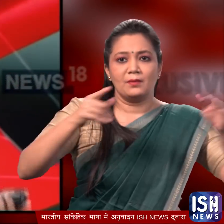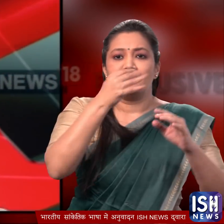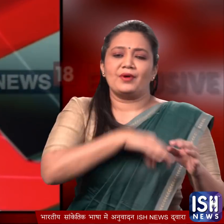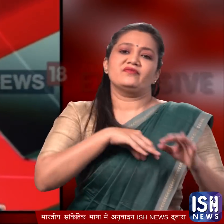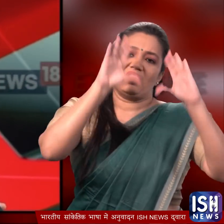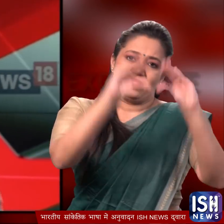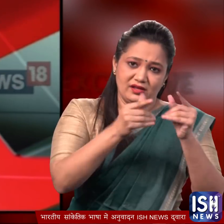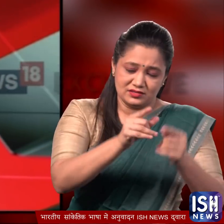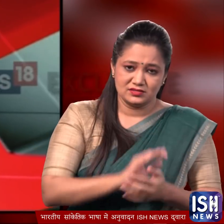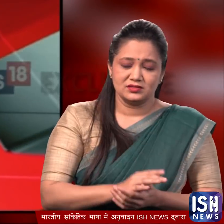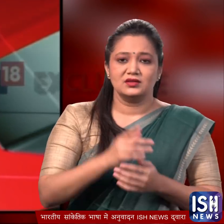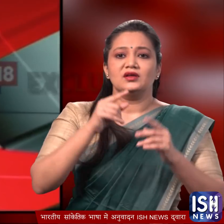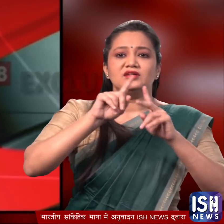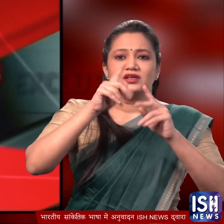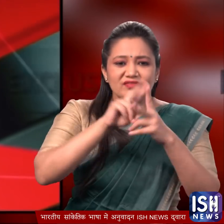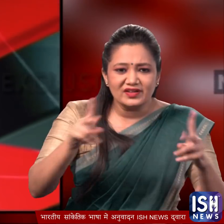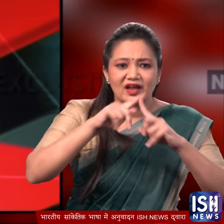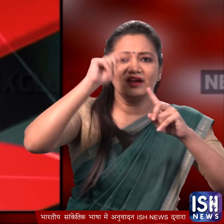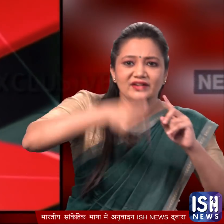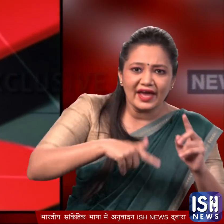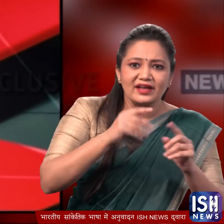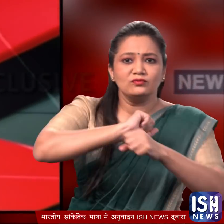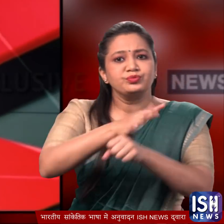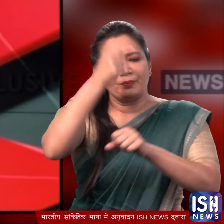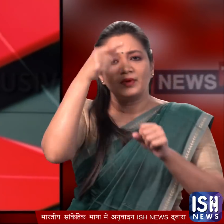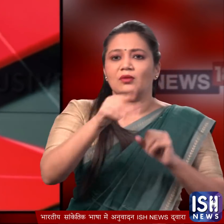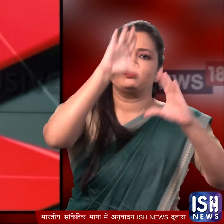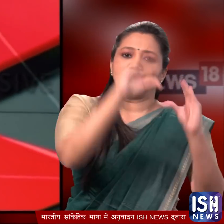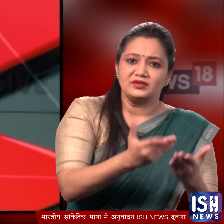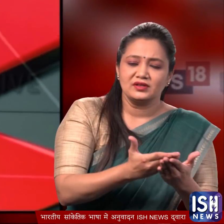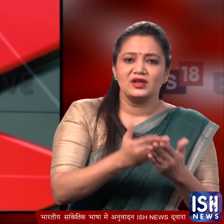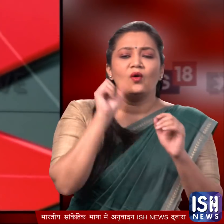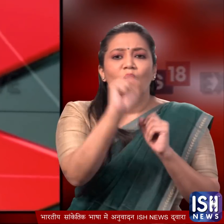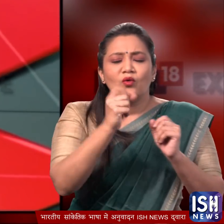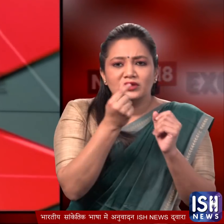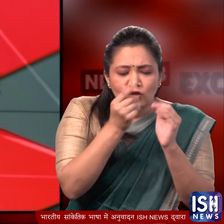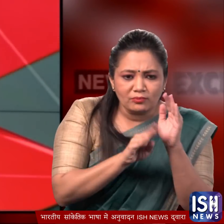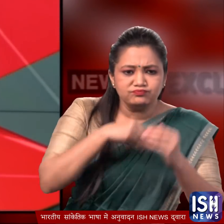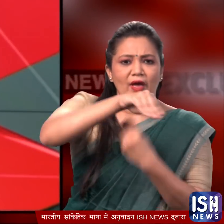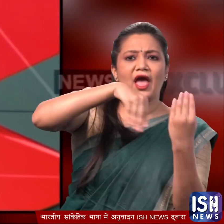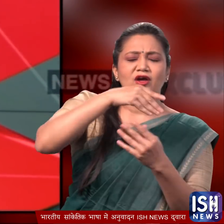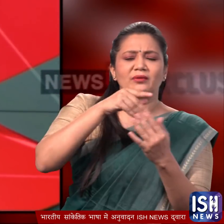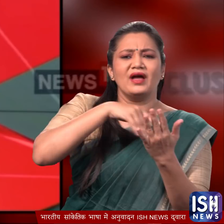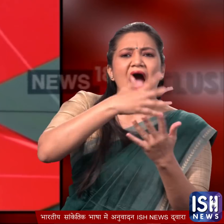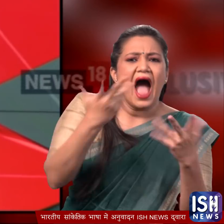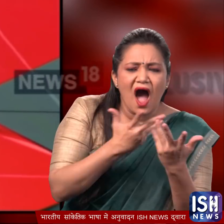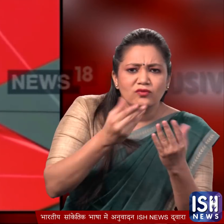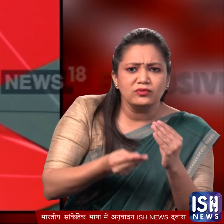आमदनी कम है कोरोना संकट की वज़े से प्रॉपर्टी टैक्स होने वाली कमाई भी इस साल घड़ गई आर्थिक हालत सुधारने का कोई ठोस तरीका